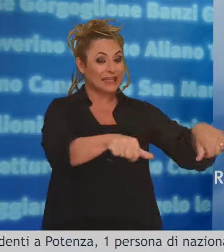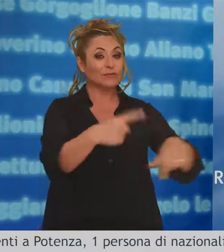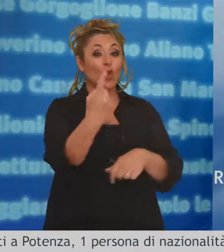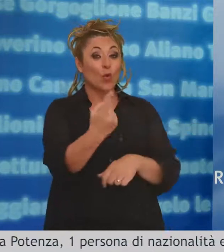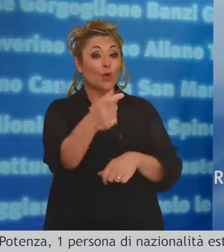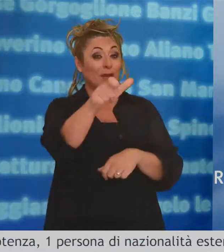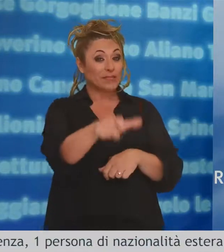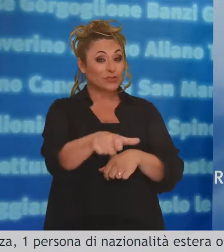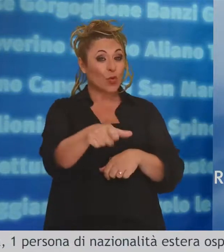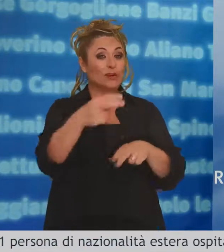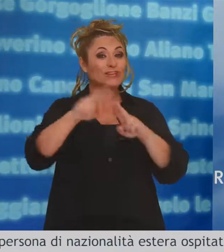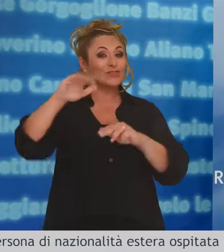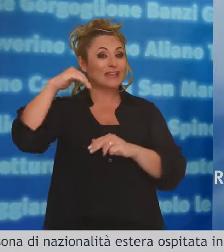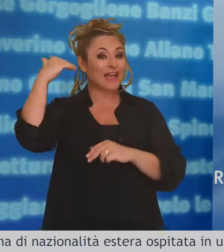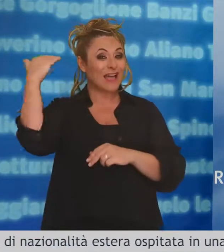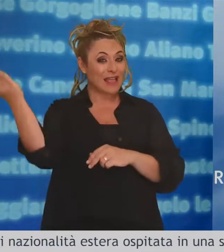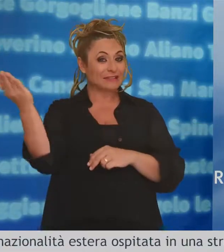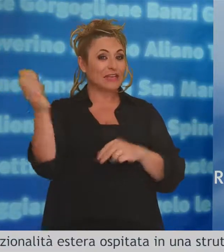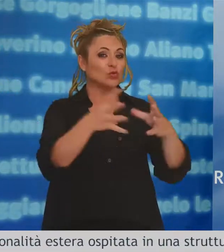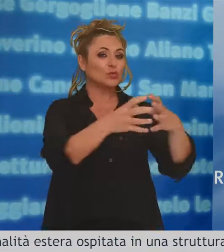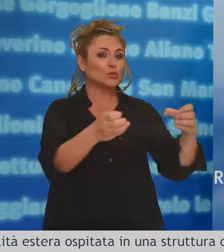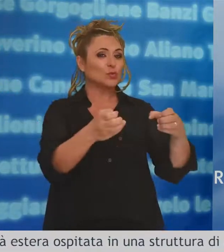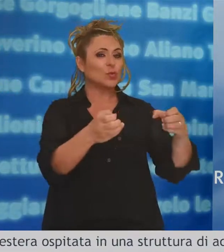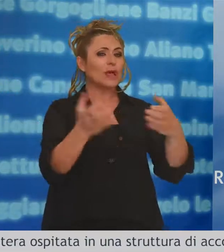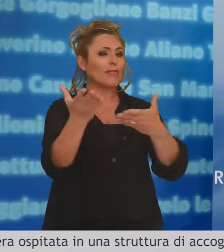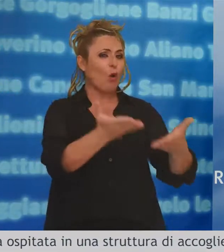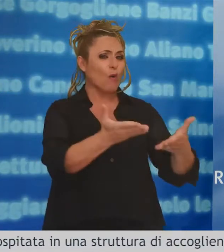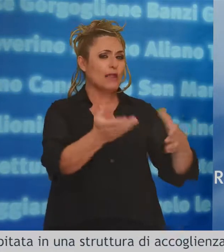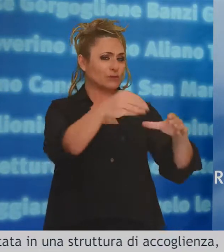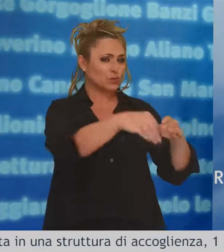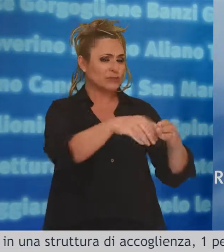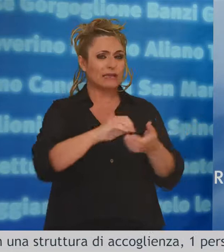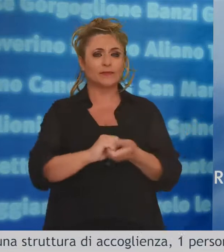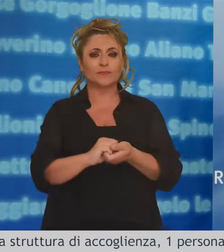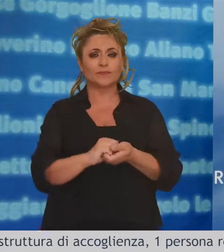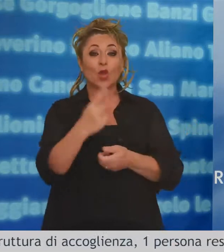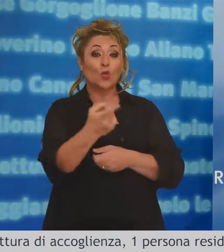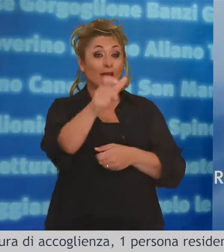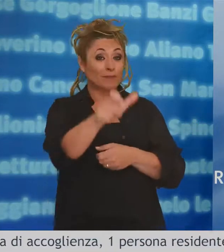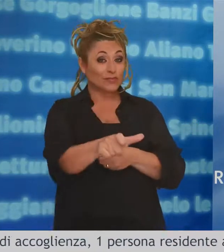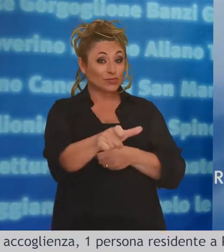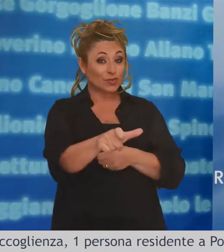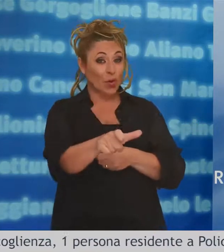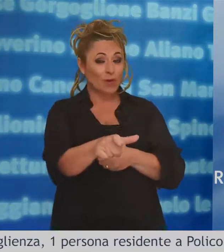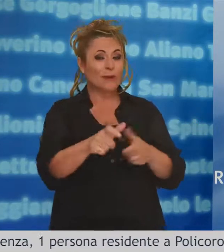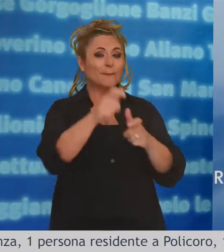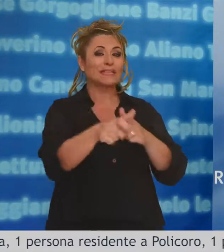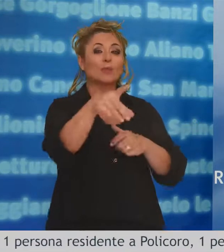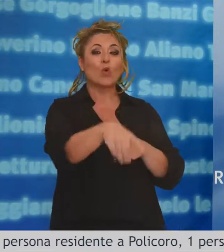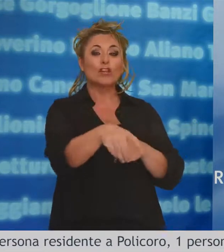una persona di nazionalità estera ospitata in una struttura di accoglienza, una persona residente a Policoro, una